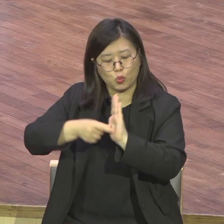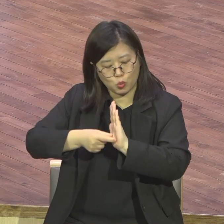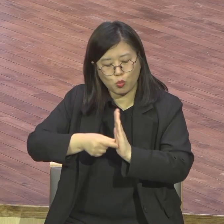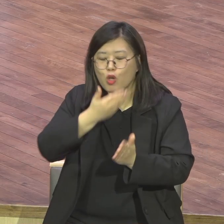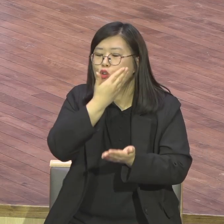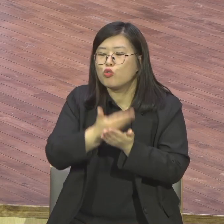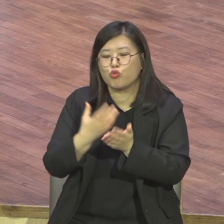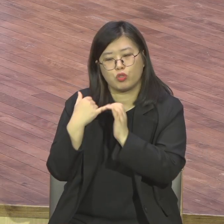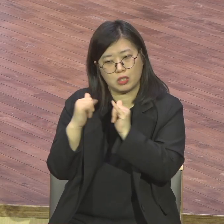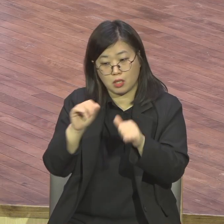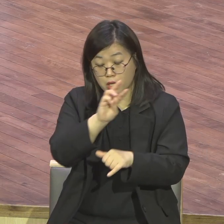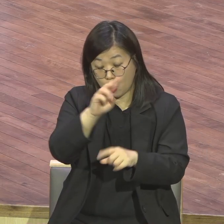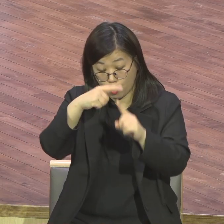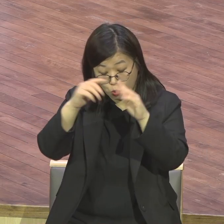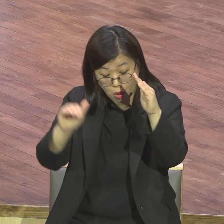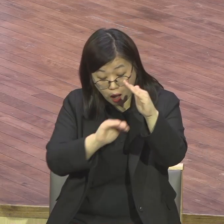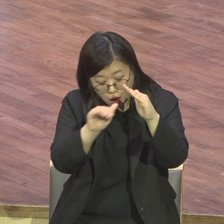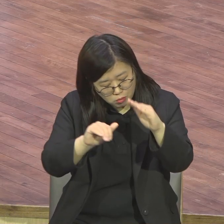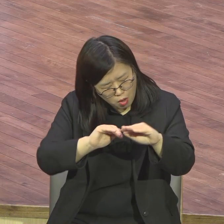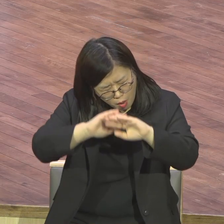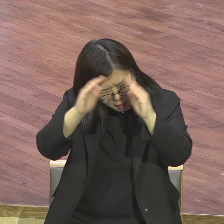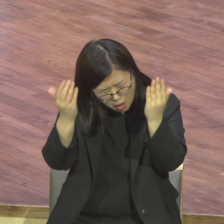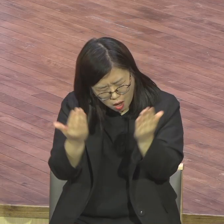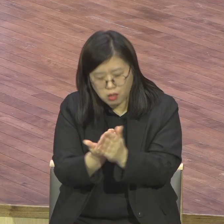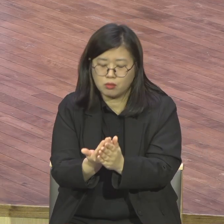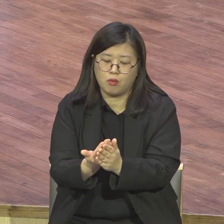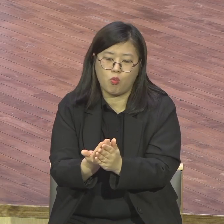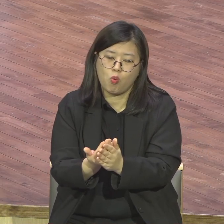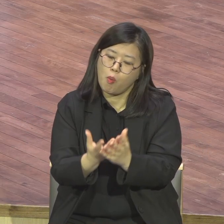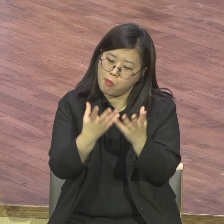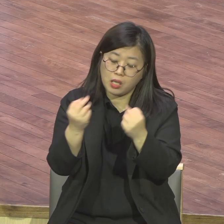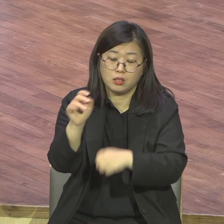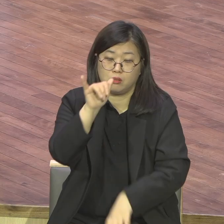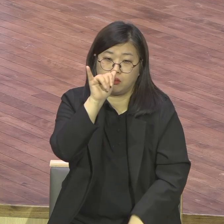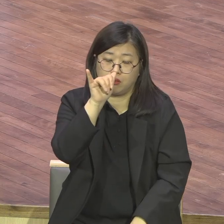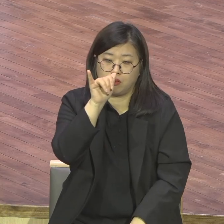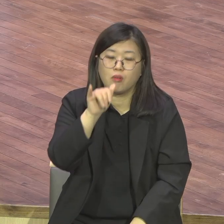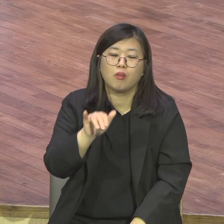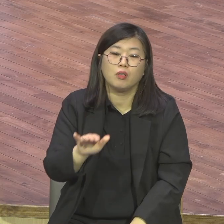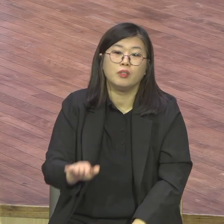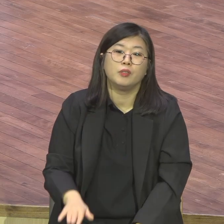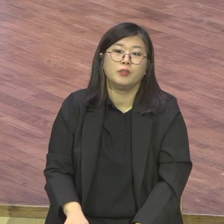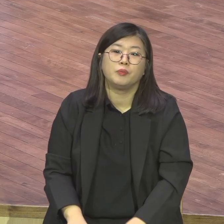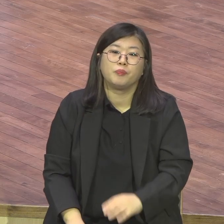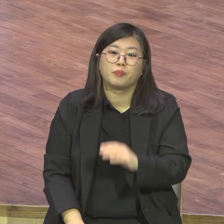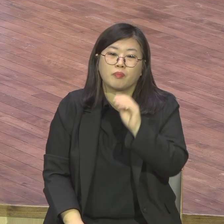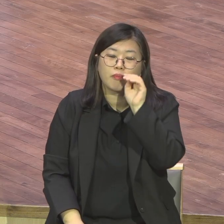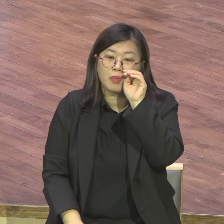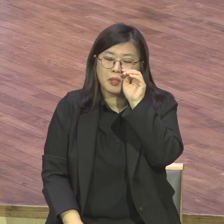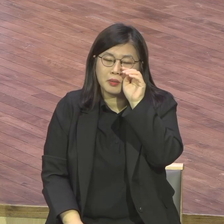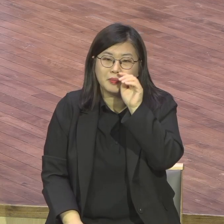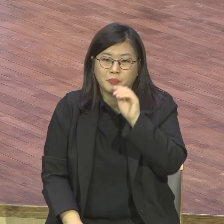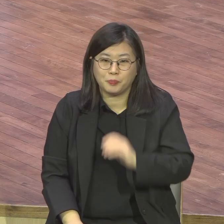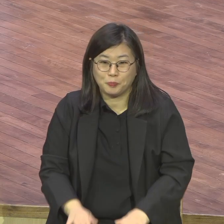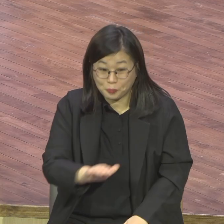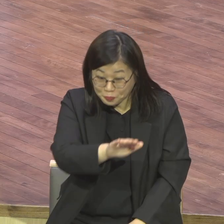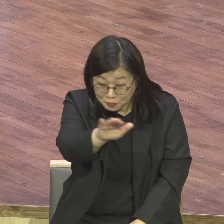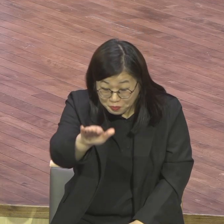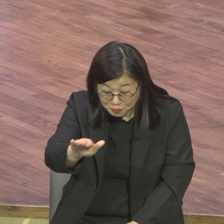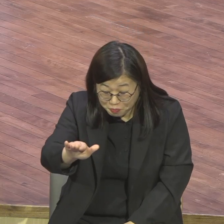이 속에 응답이 나에게 내 생업 속에 하나님이 축복하셔야지 코로나 지금 이 시대에